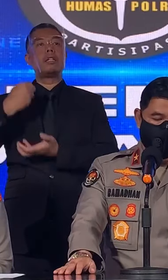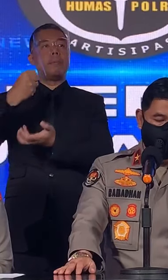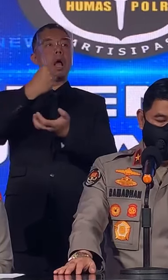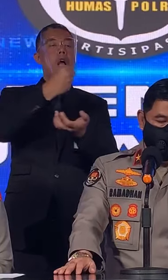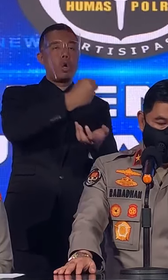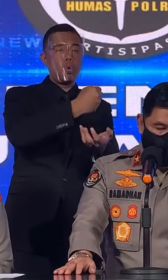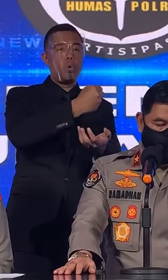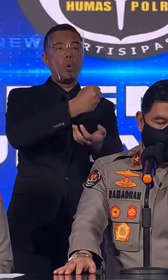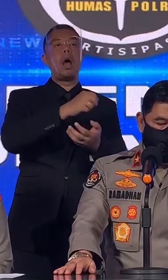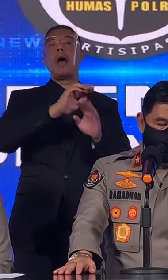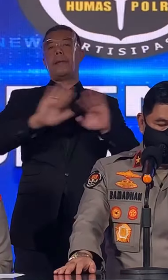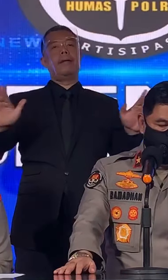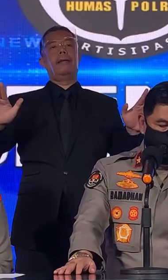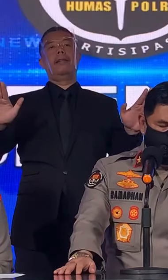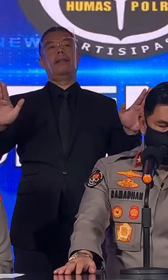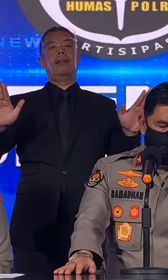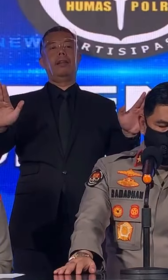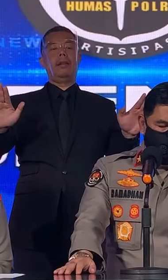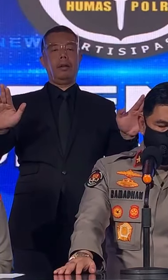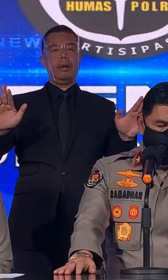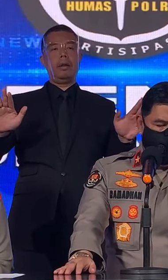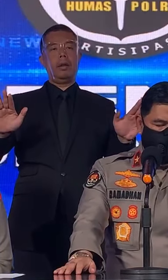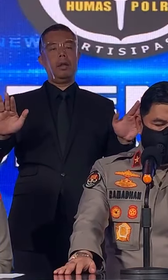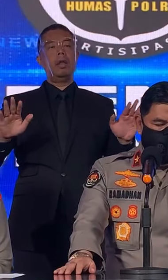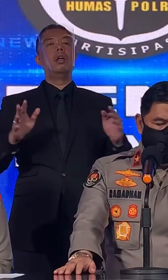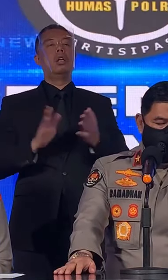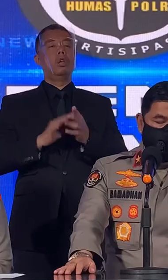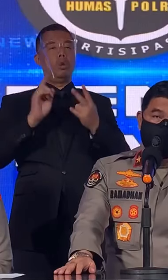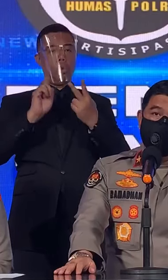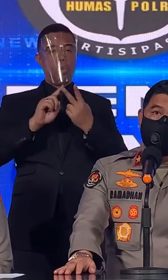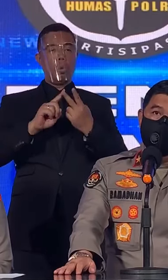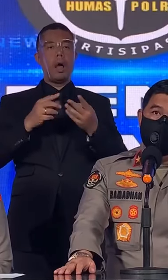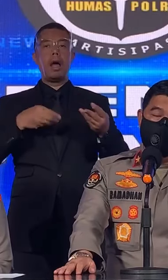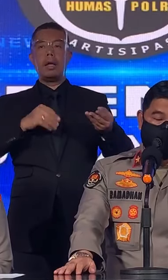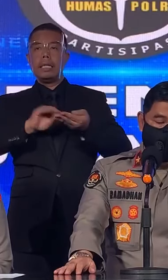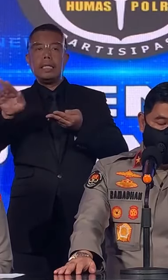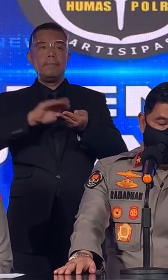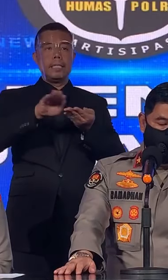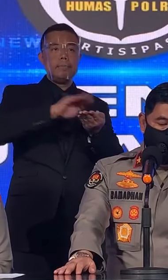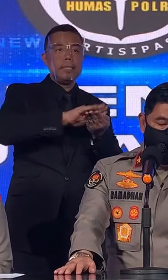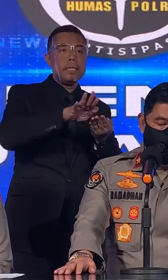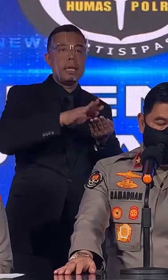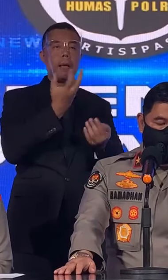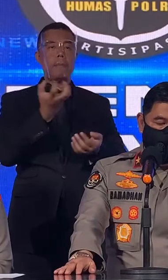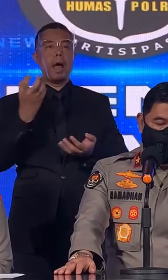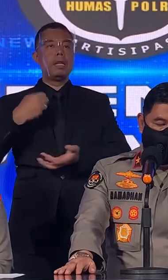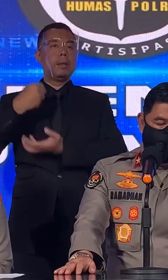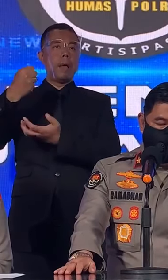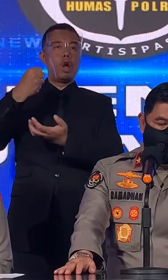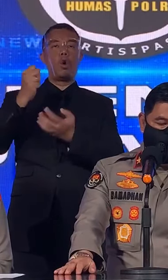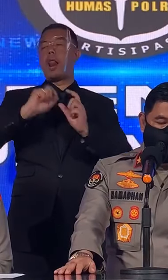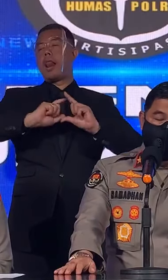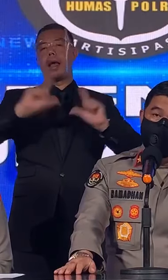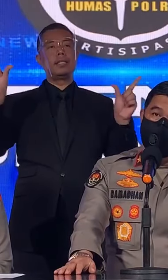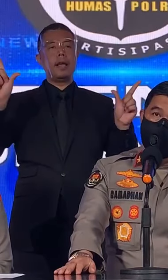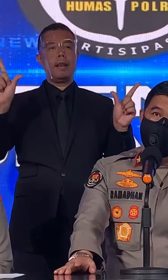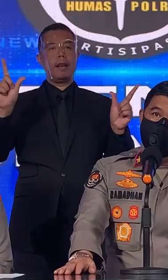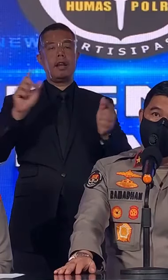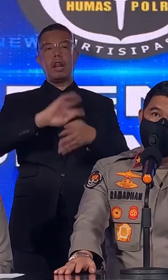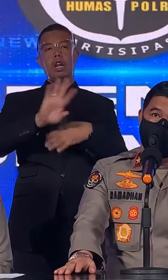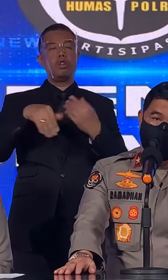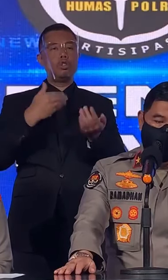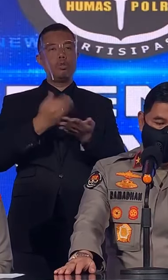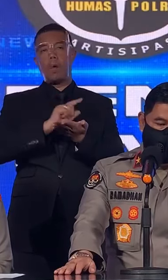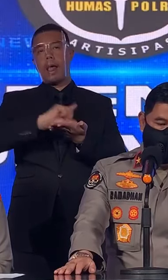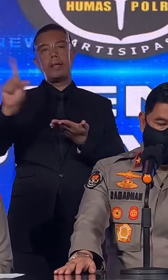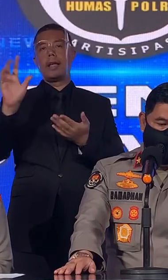Bapok Aman Kemudian Distribusi Bahan Pokok Lancar Dan